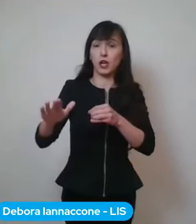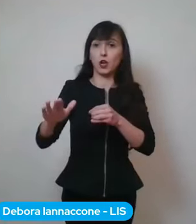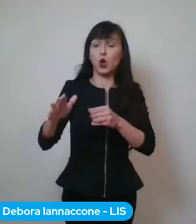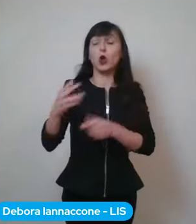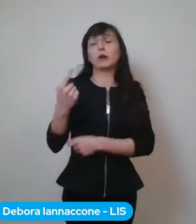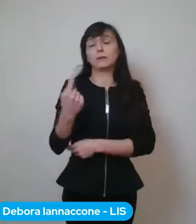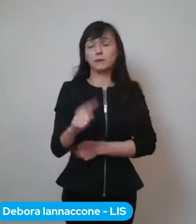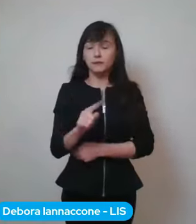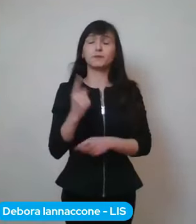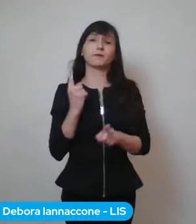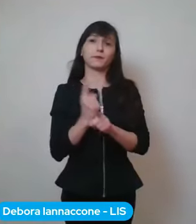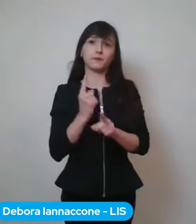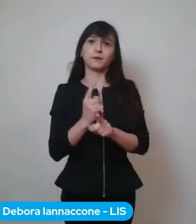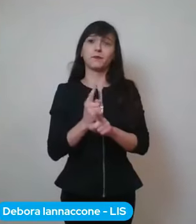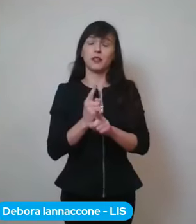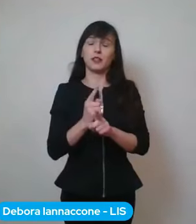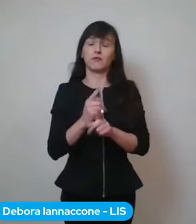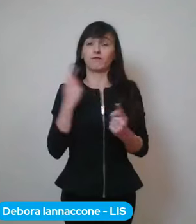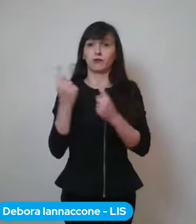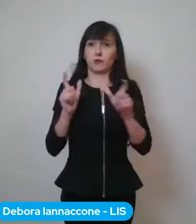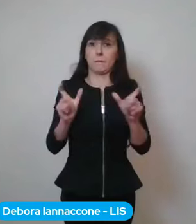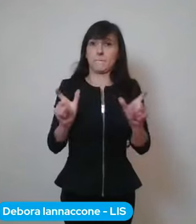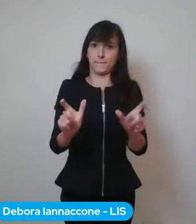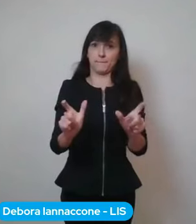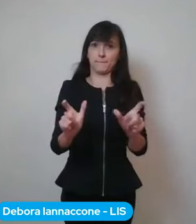un freno a tutto questo.